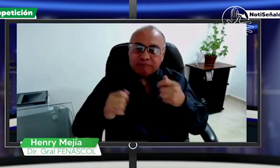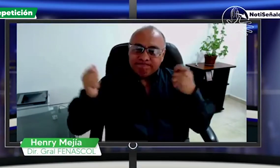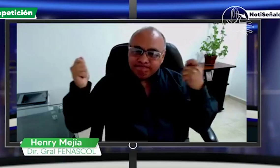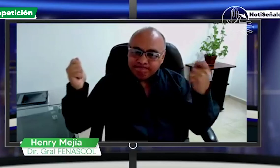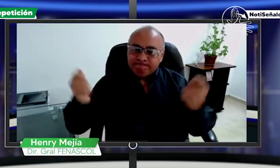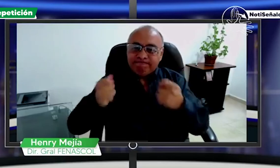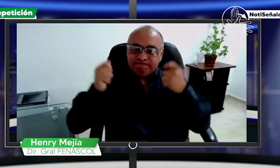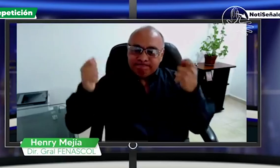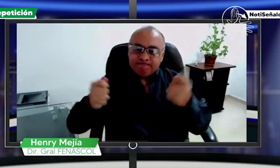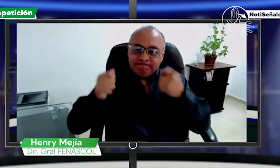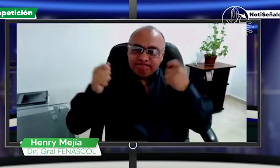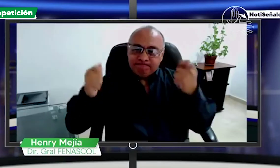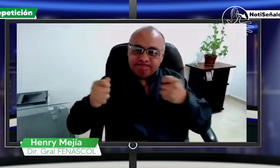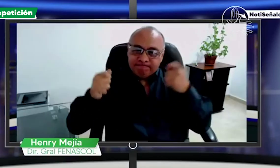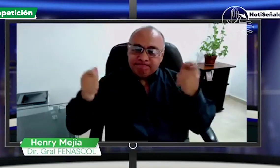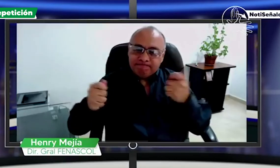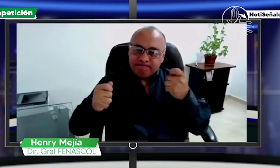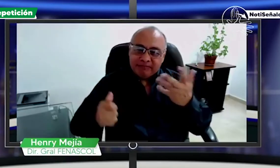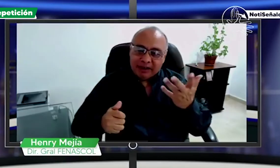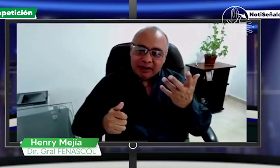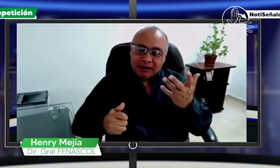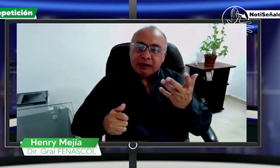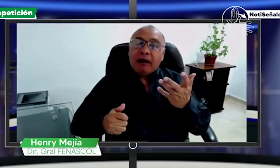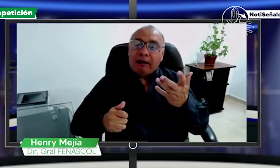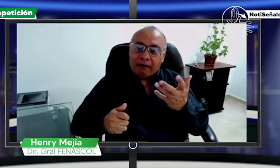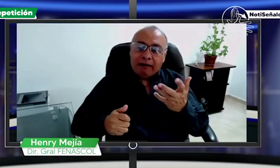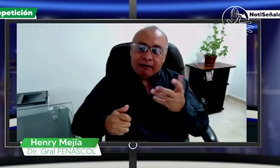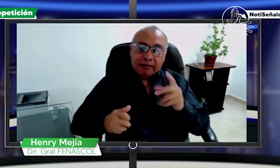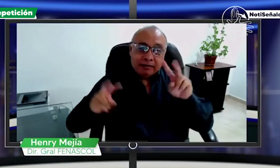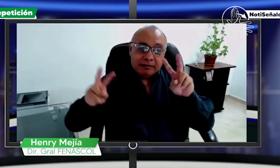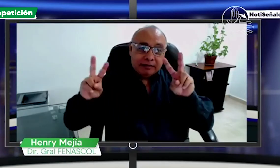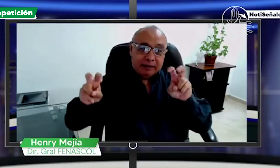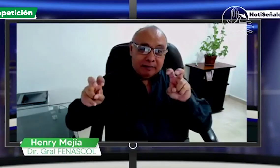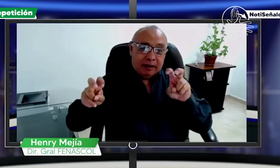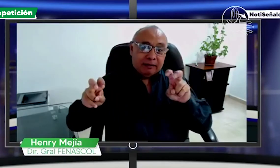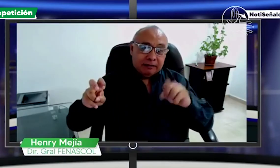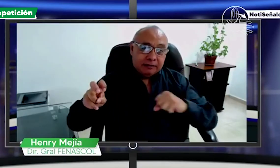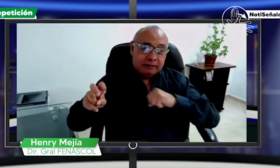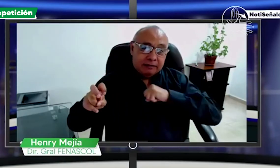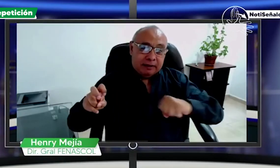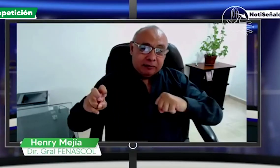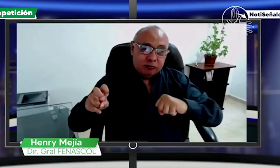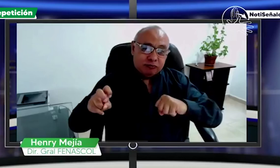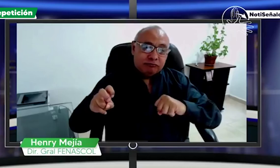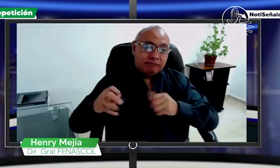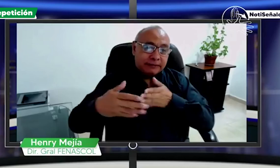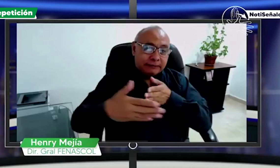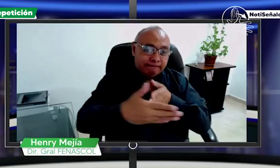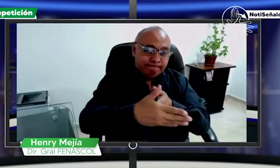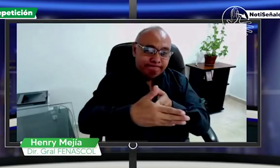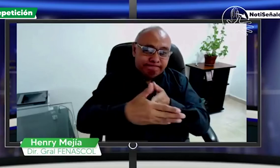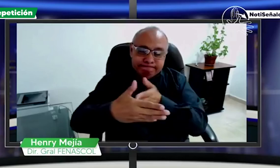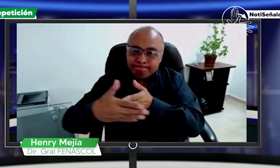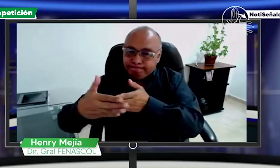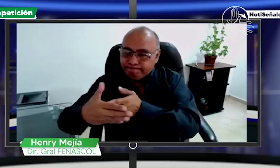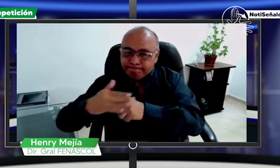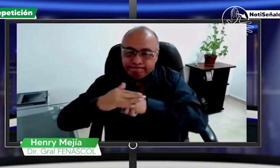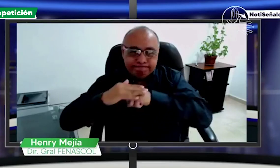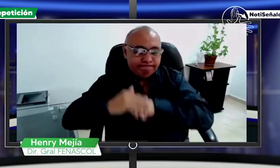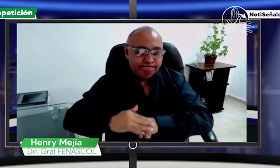Recordemos que el objetivo de FENASCOL en este momento es hacer la promoción de este lema que